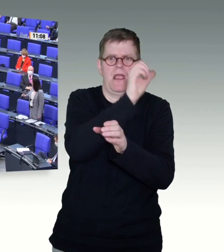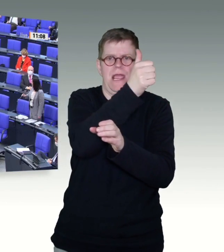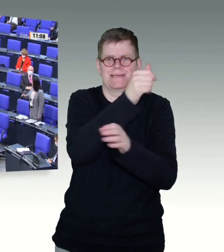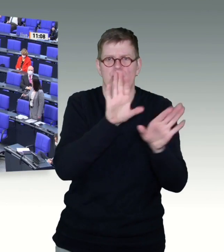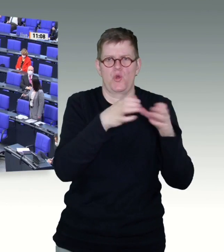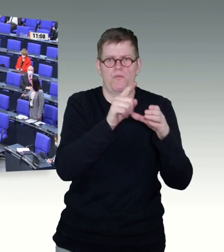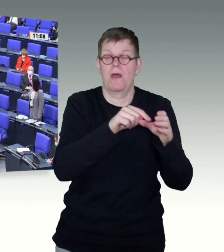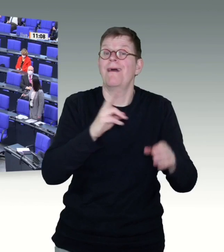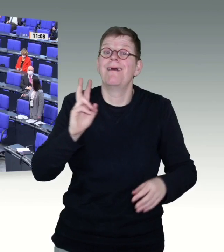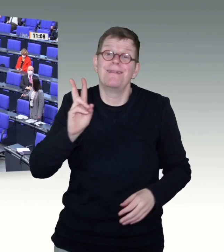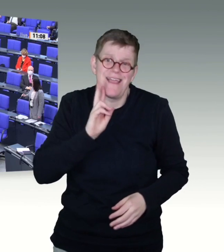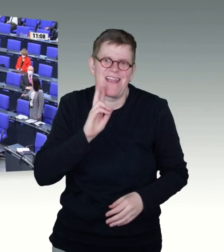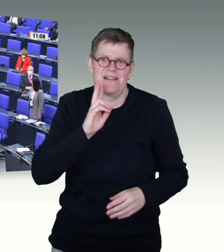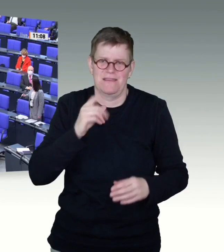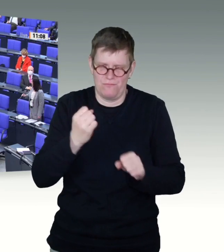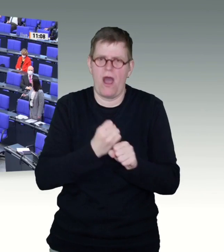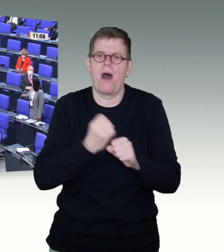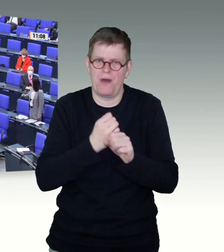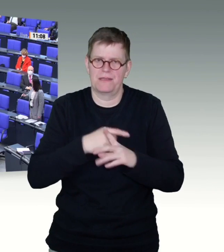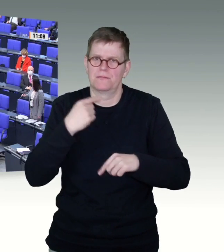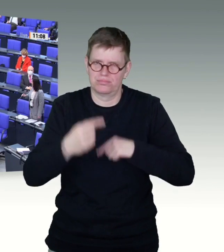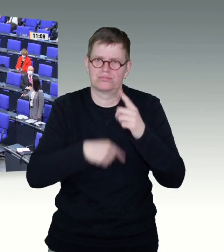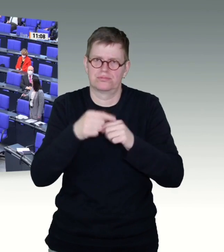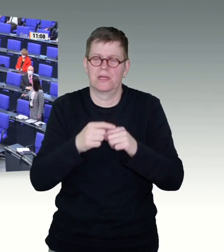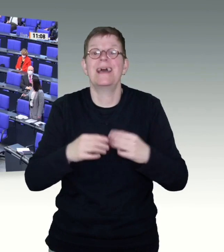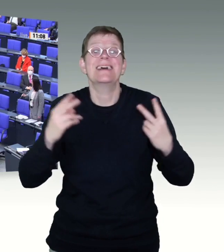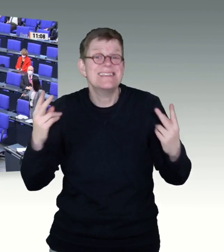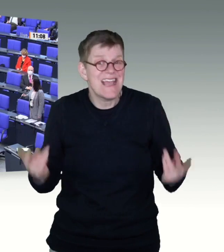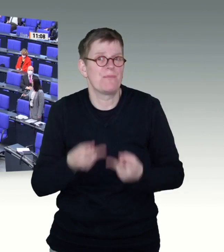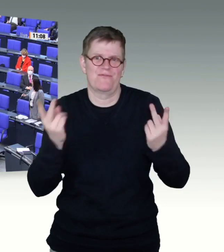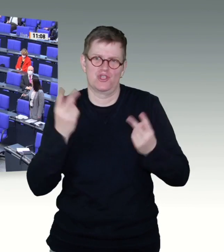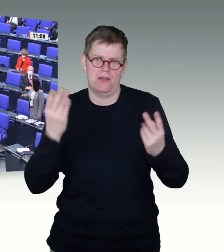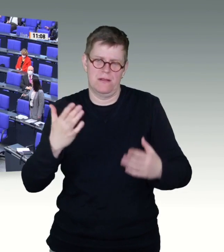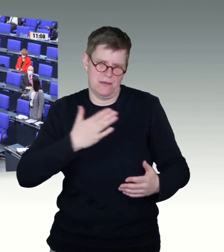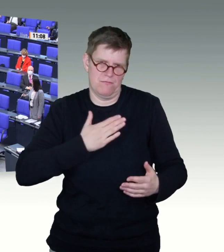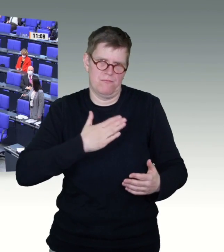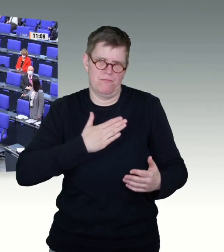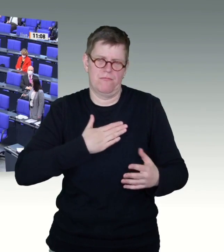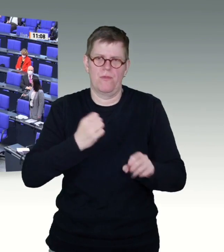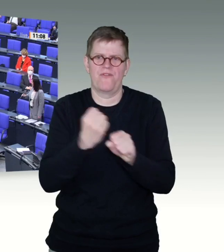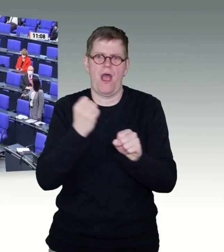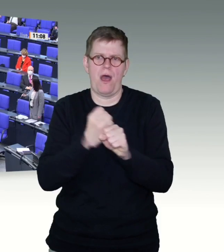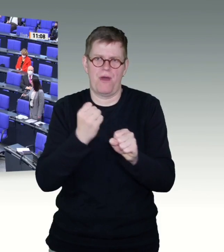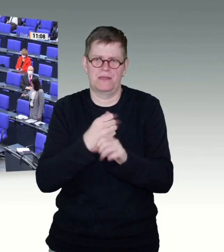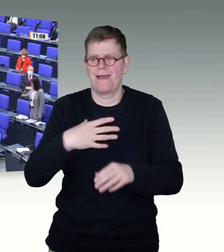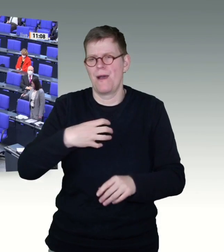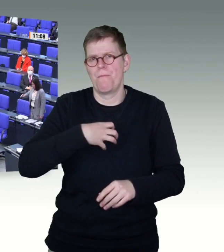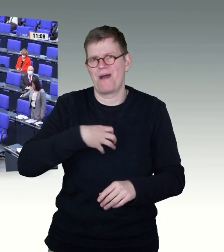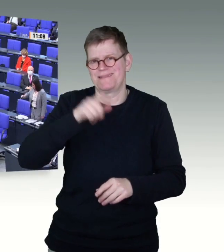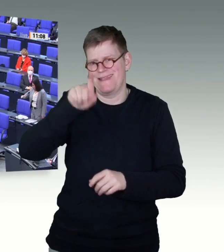beschäftigt. Und selbstverständlich setze ich mich für die Patientinnen und Patienten ein. Und mit denen bin ich auch in einem sehr guten Austausch. Vielen